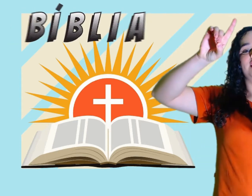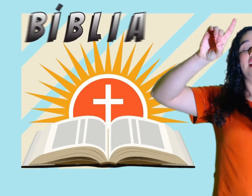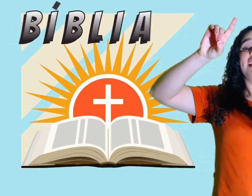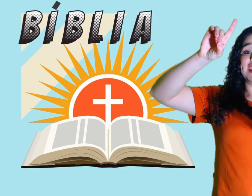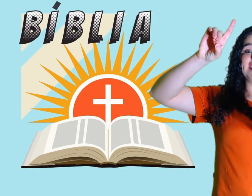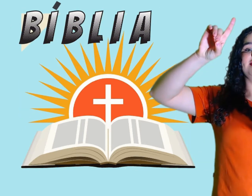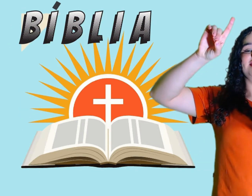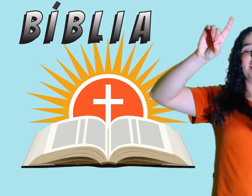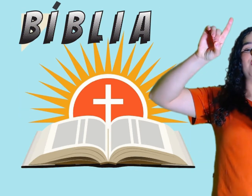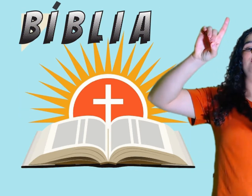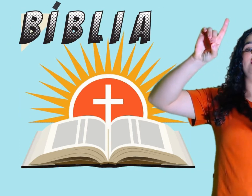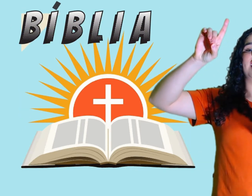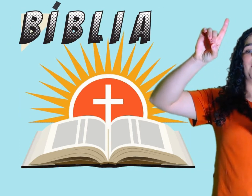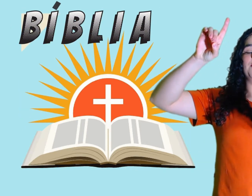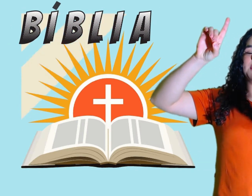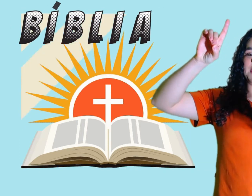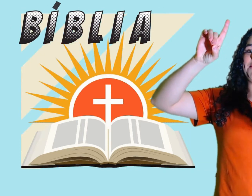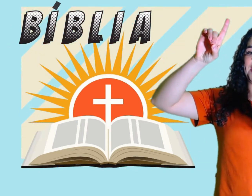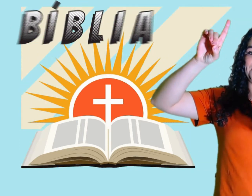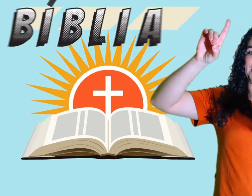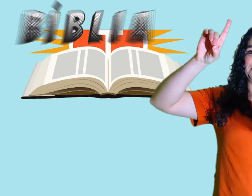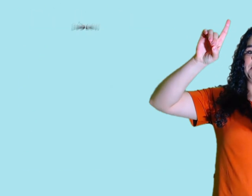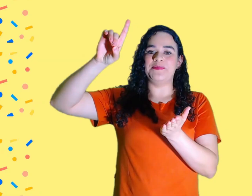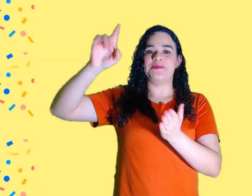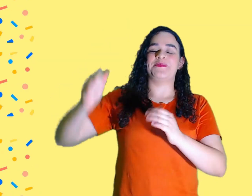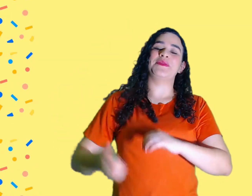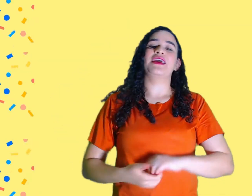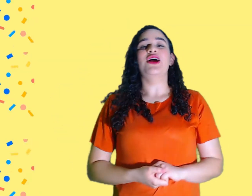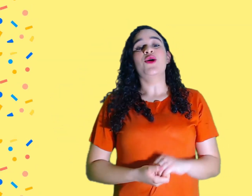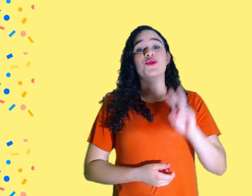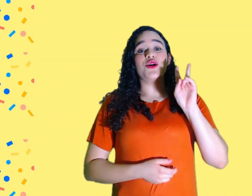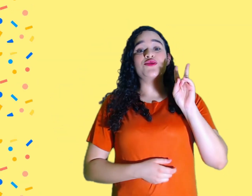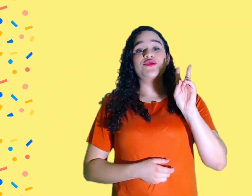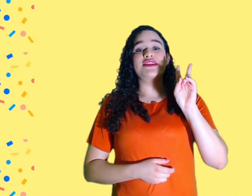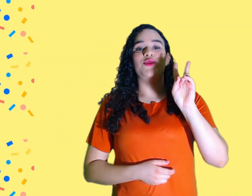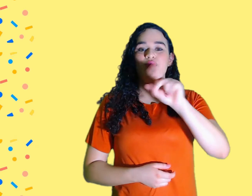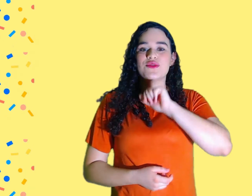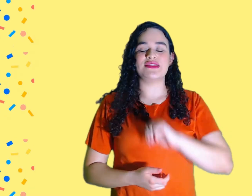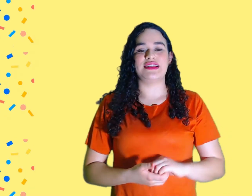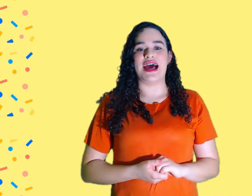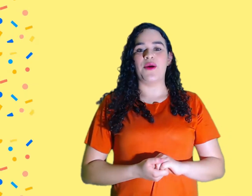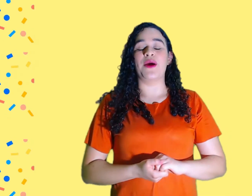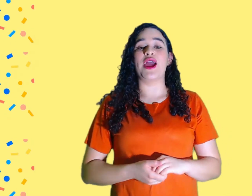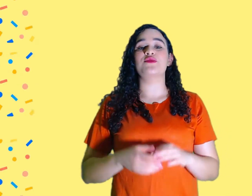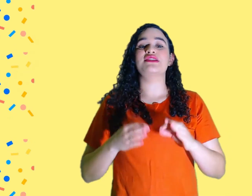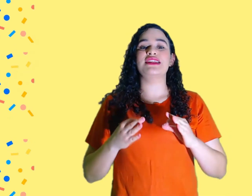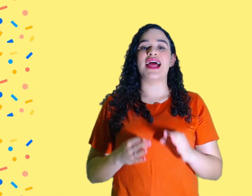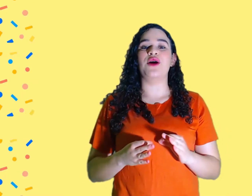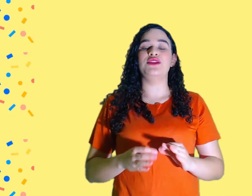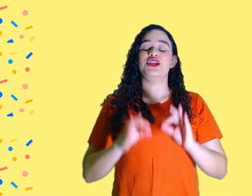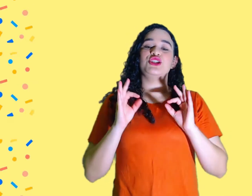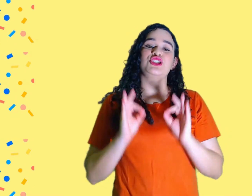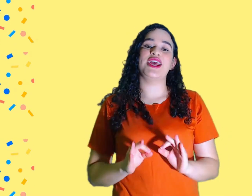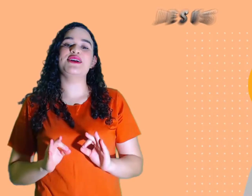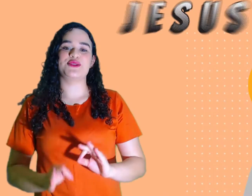Esse é o sinal de Bíblia. O nosso segundo sinal é o sinal de Jesus.